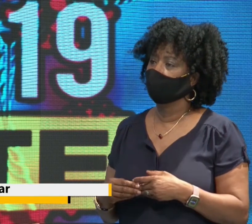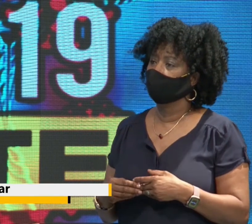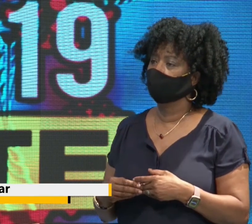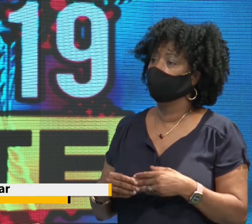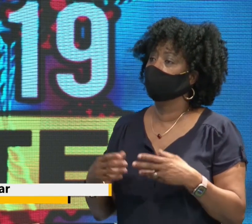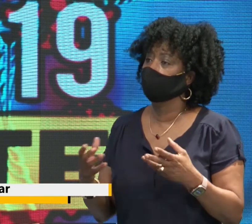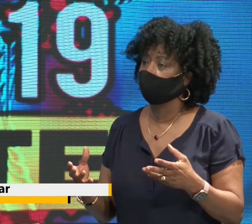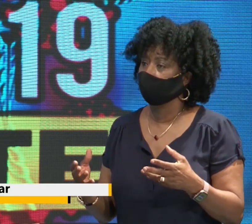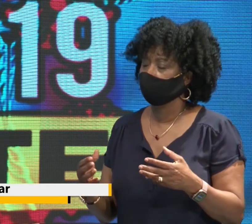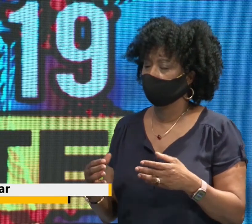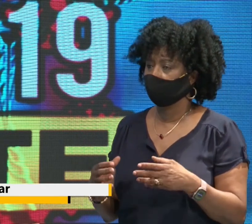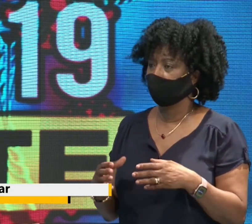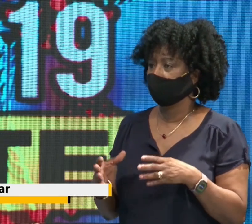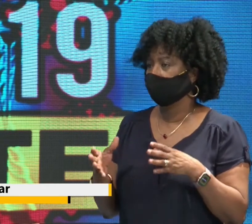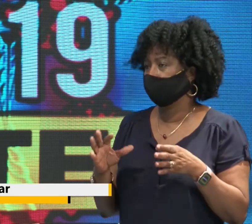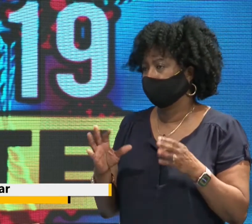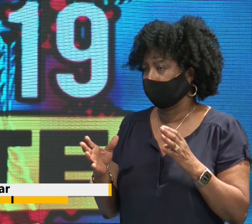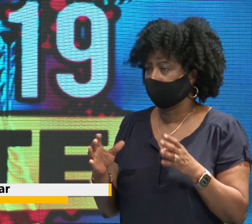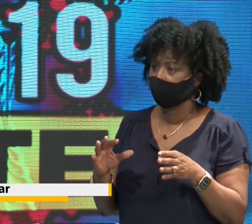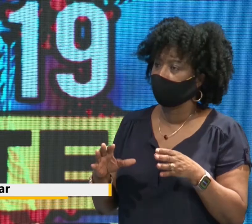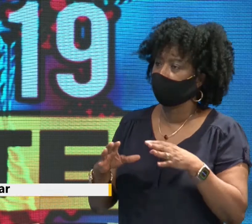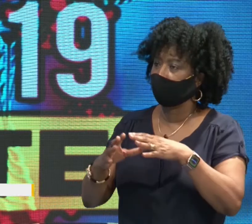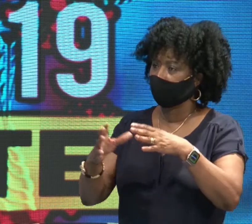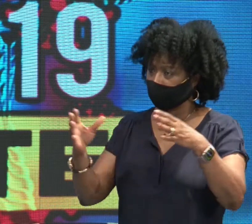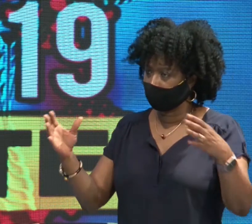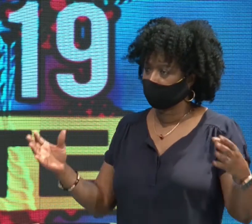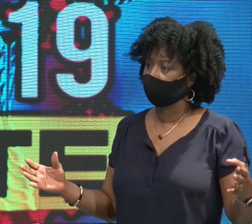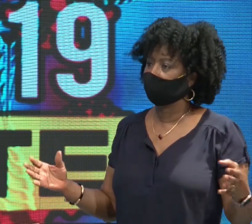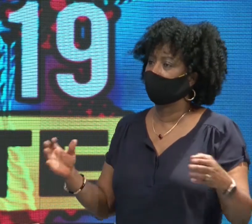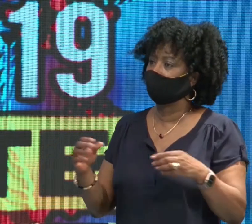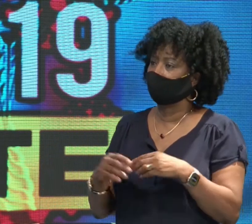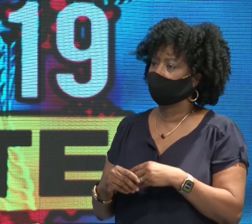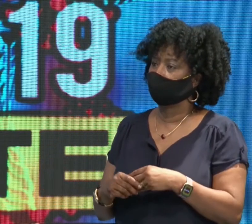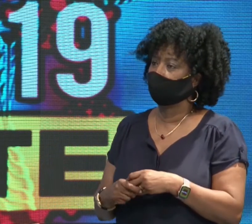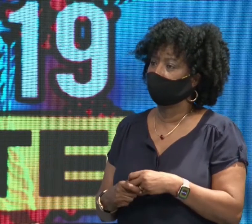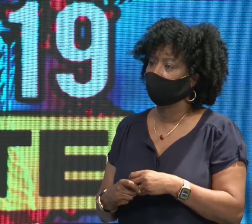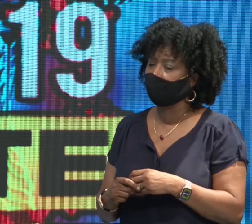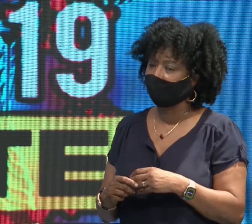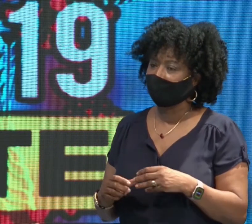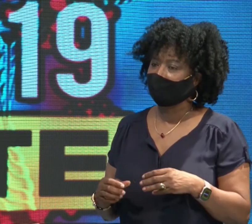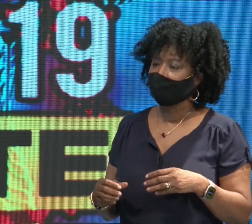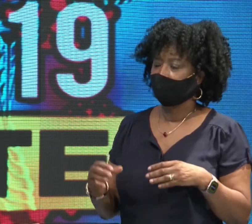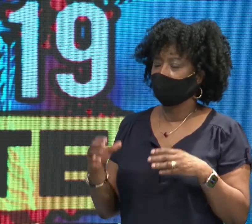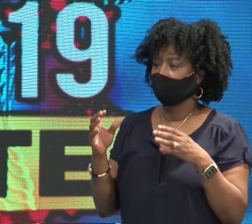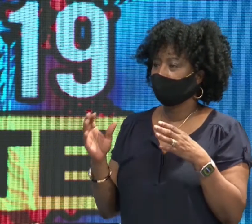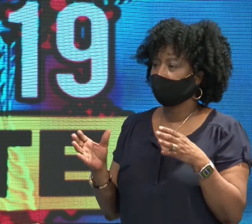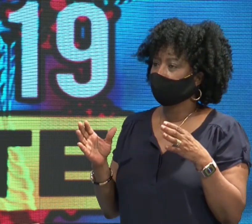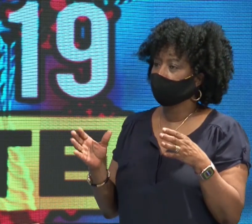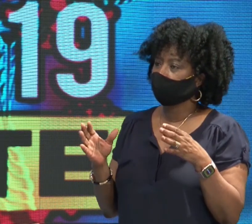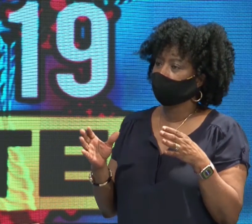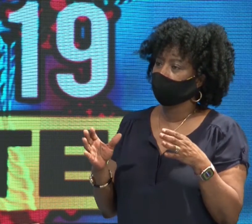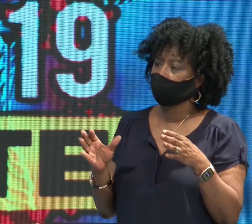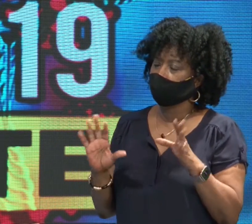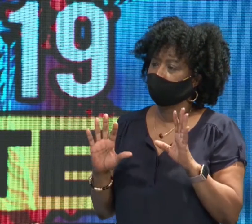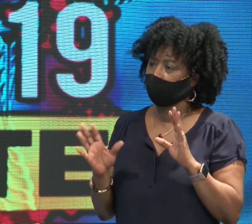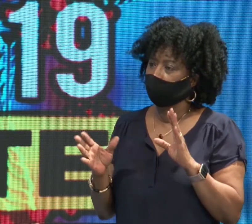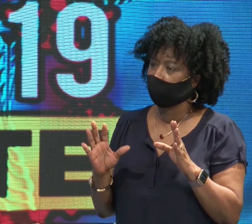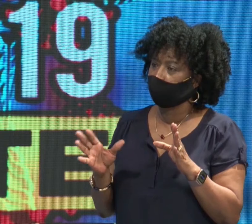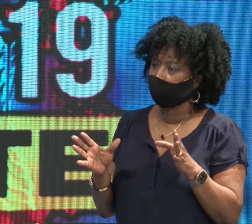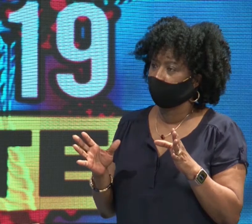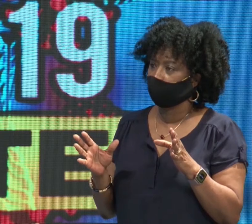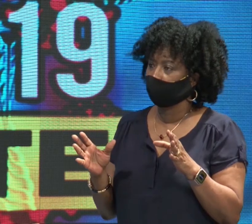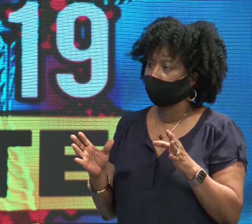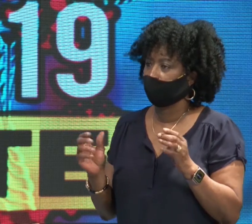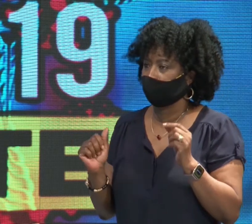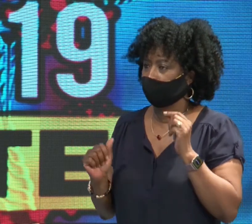care verdubbeld hebben. Er waren ongeveer 25 bedden in zijn totaliteit in Suriname. En met het geld van Su4Su zijn